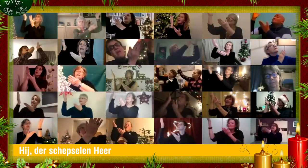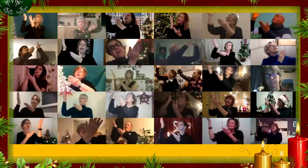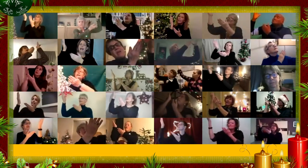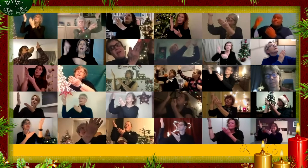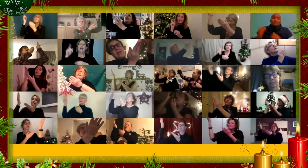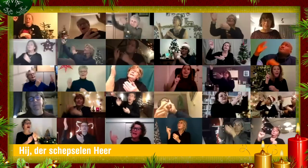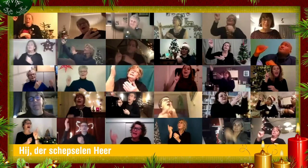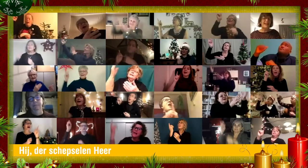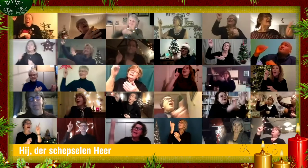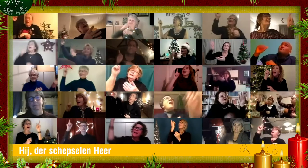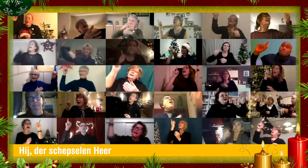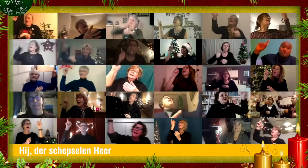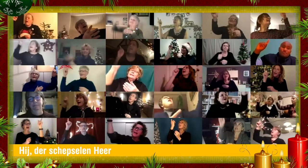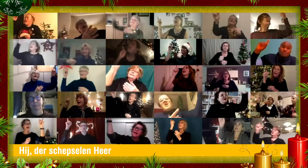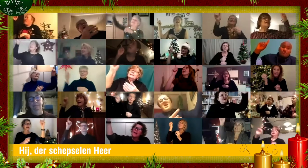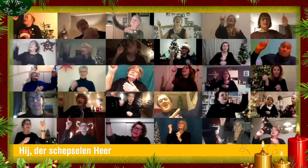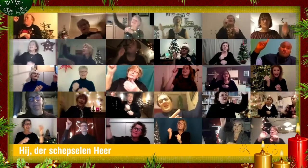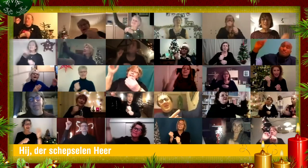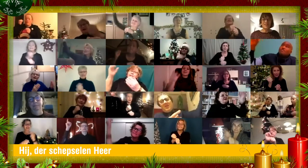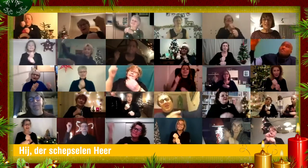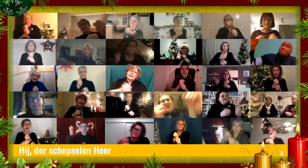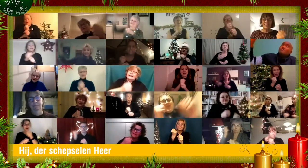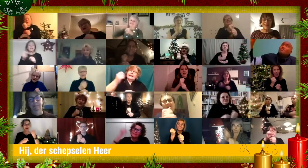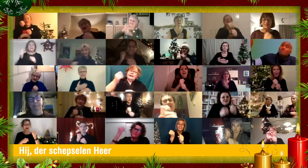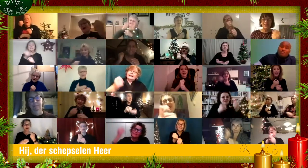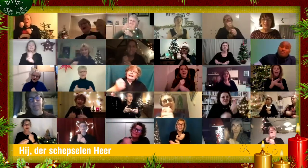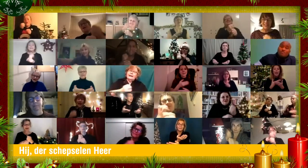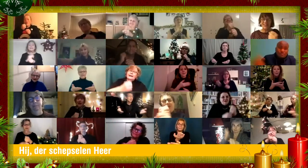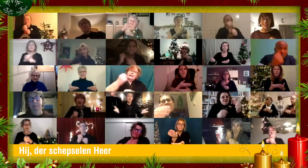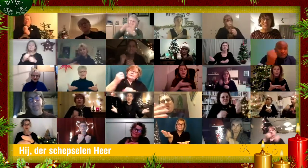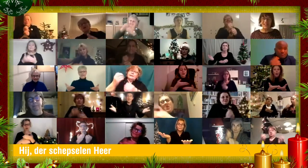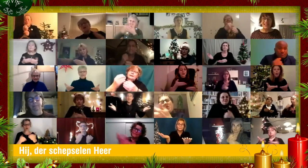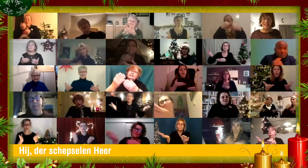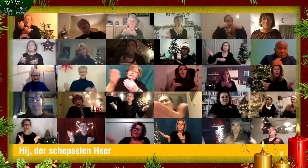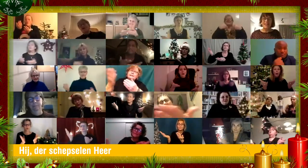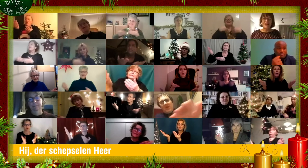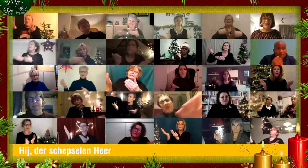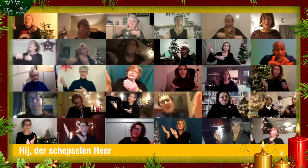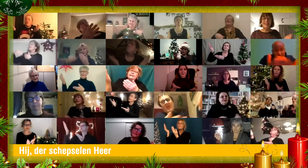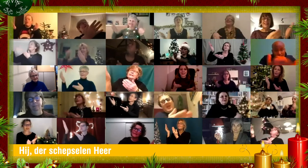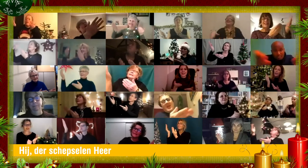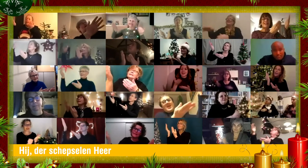Hij der schepselen heer.